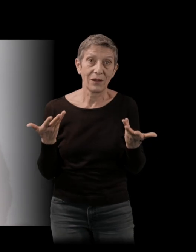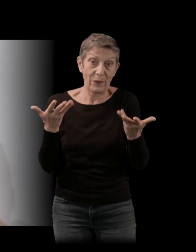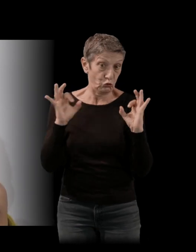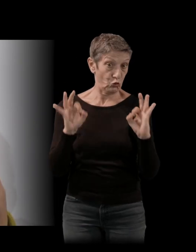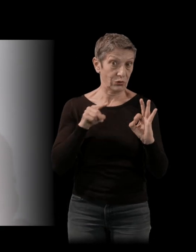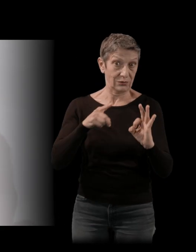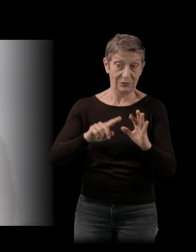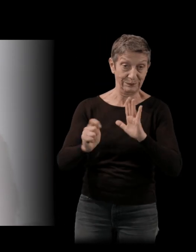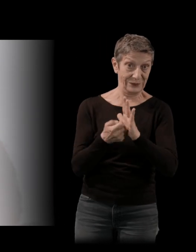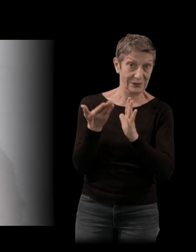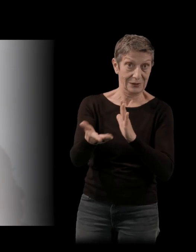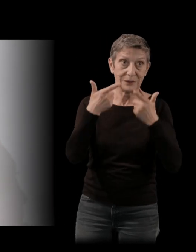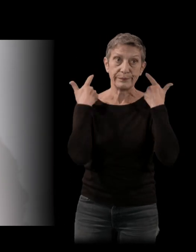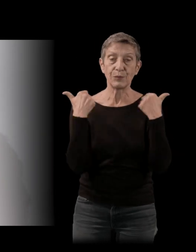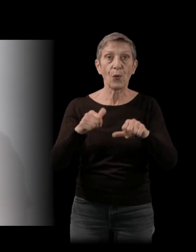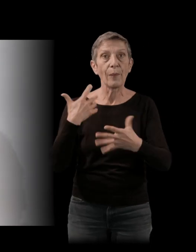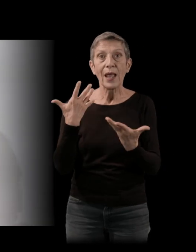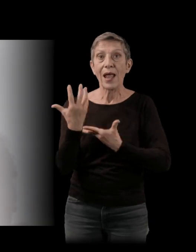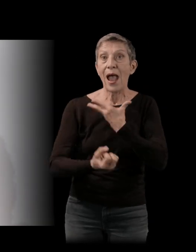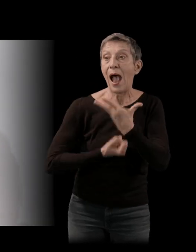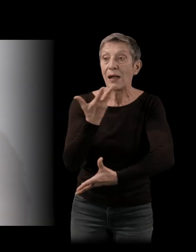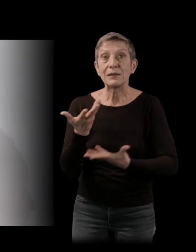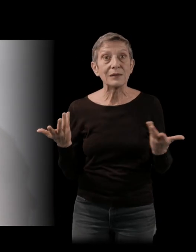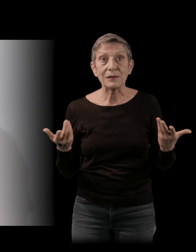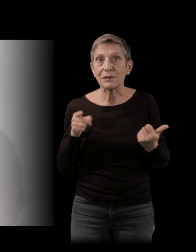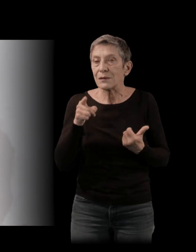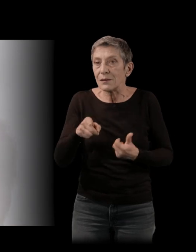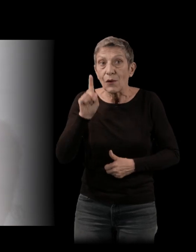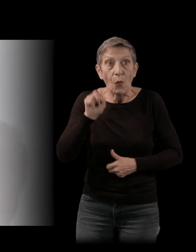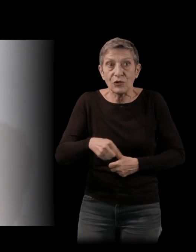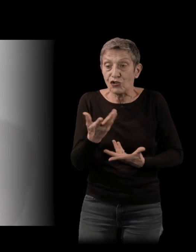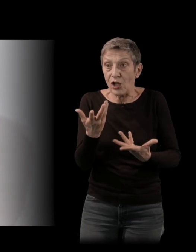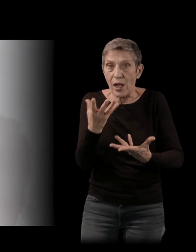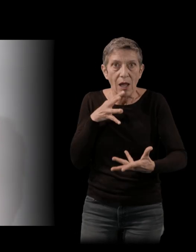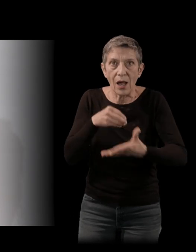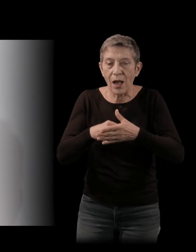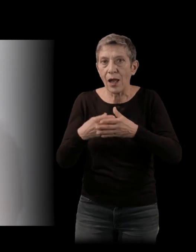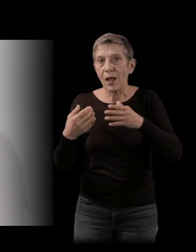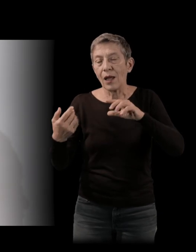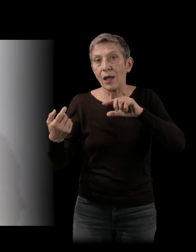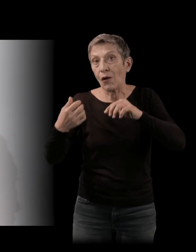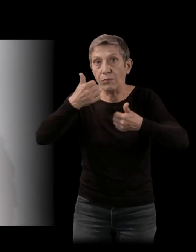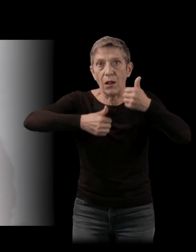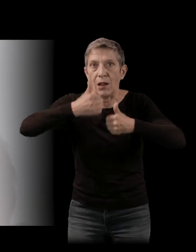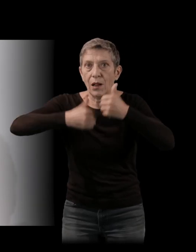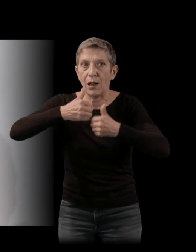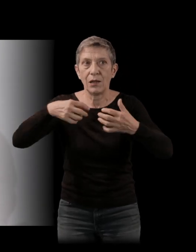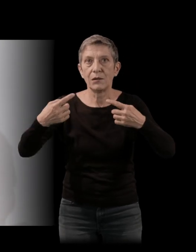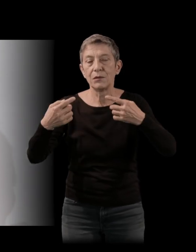les artistes sont un peu enrôlés, qu'ils le veuillent ou non, dans cette guerre de l'image. Puisque les